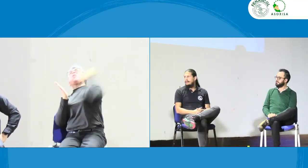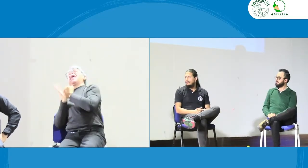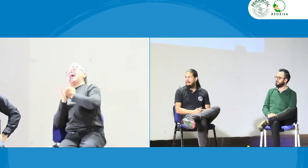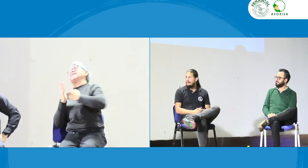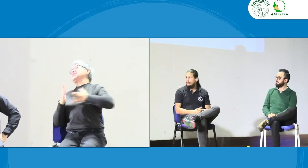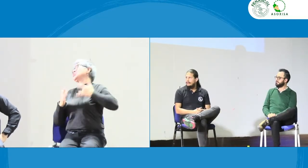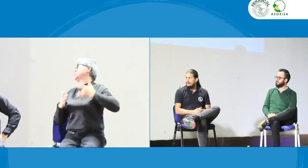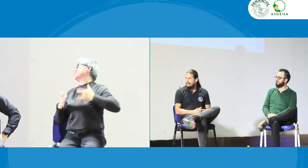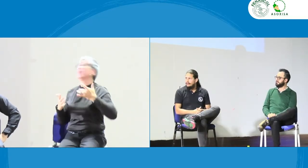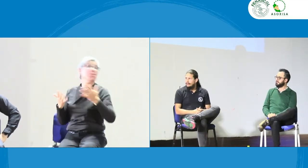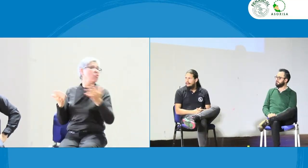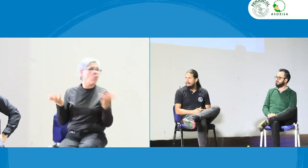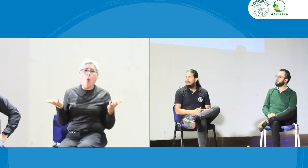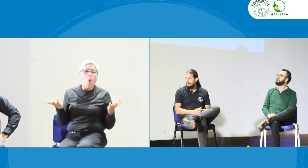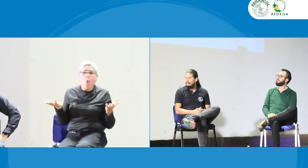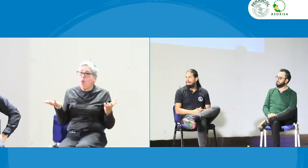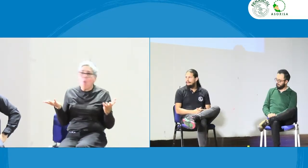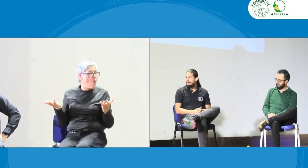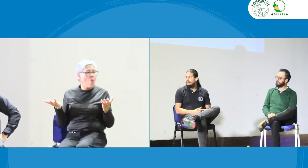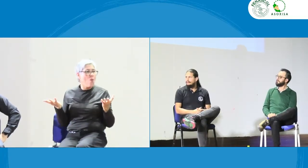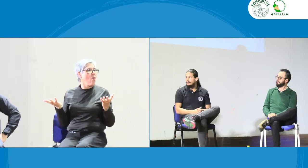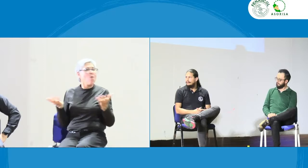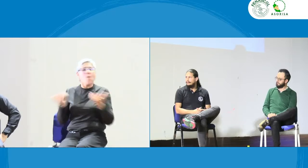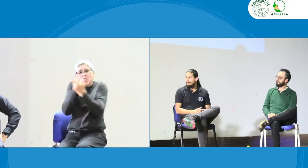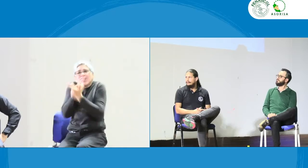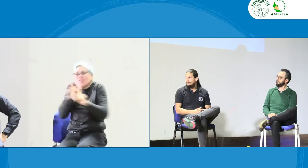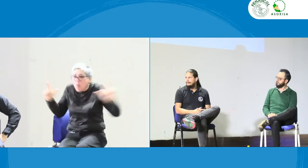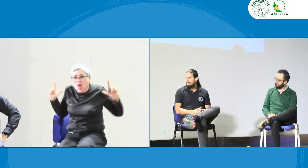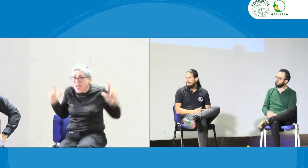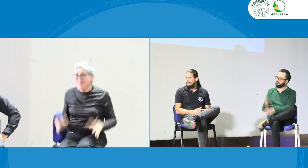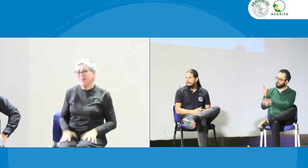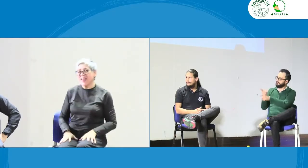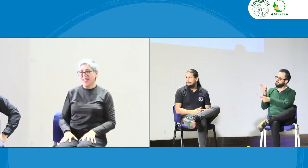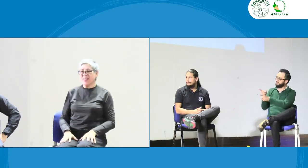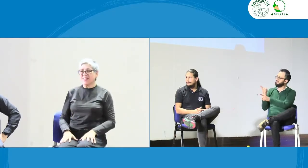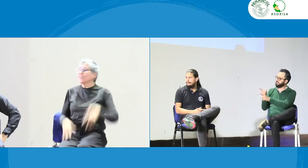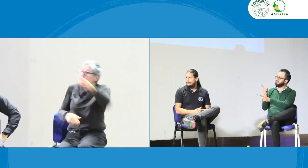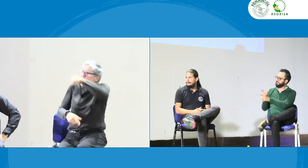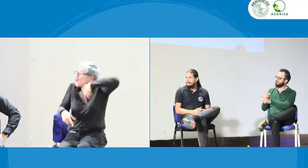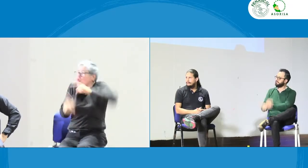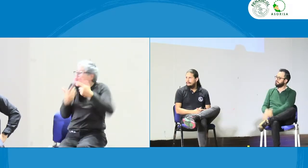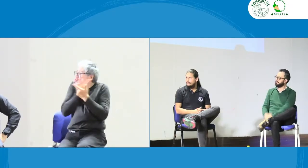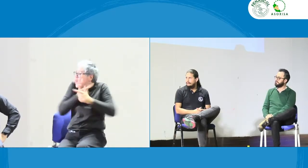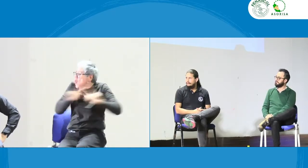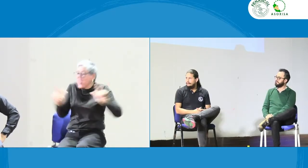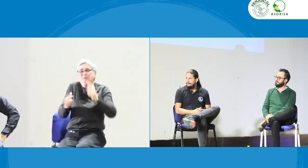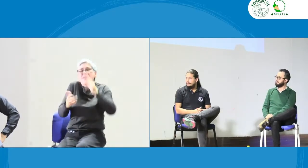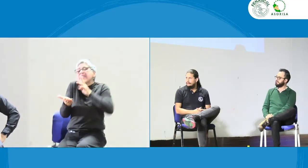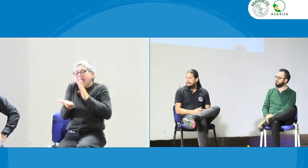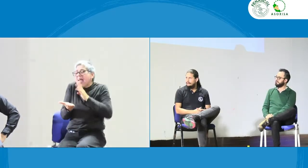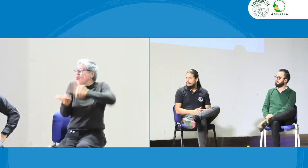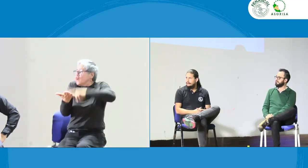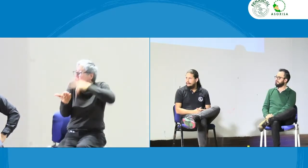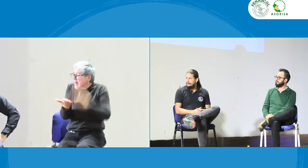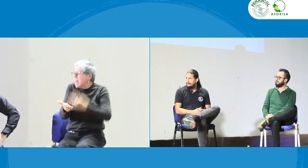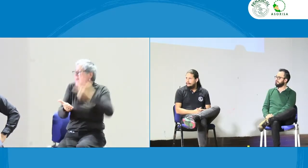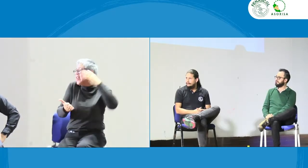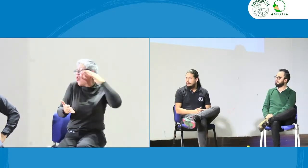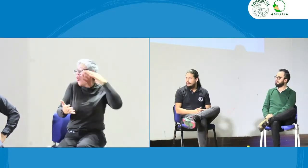No queremos tampoco que se vea como una obligación para los intérpretes, tenemos que reconocer la libertad del servicio. Finalmente,